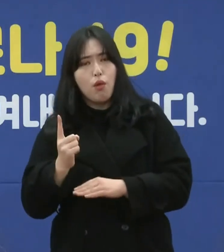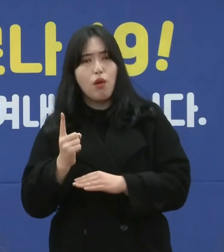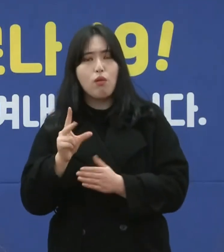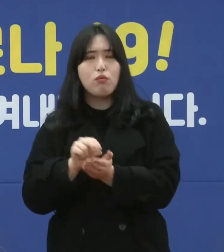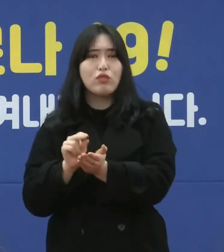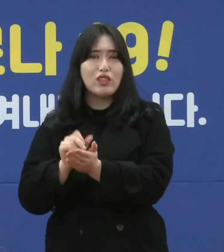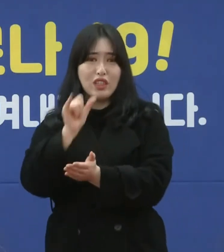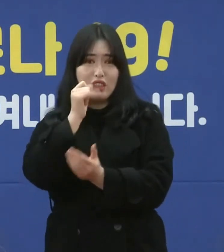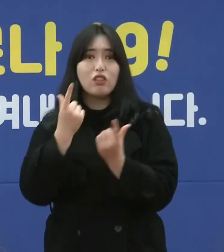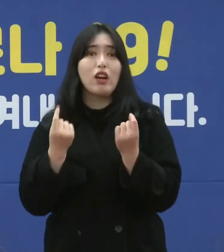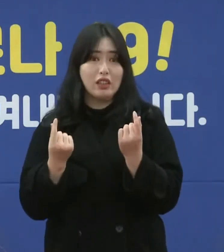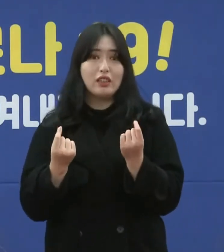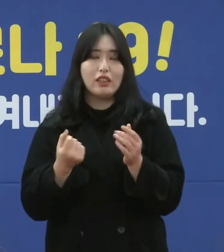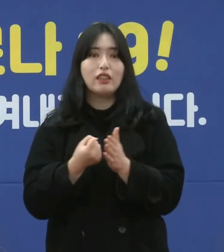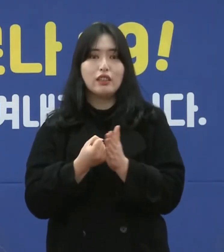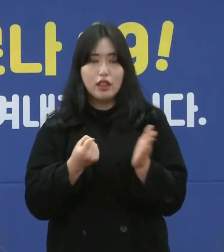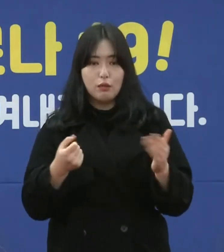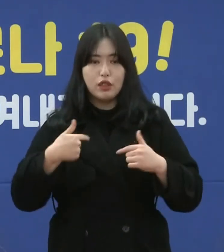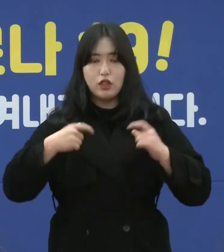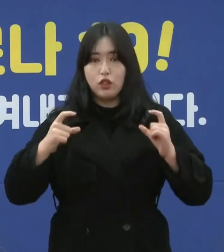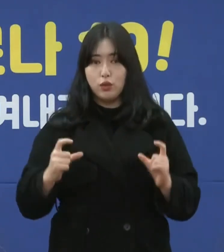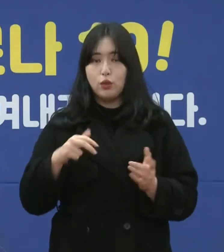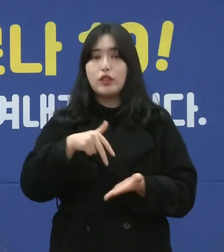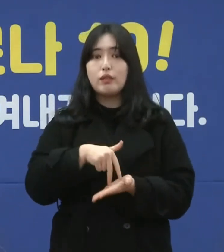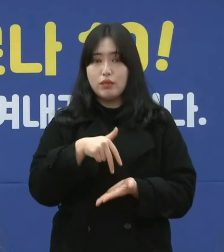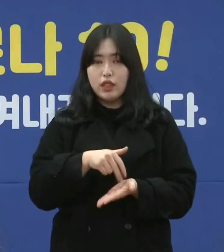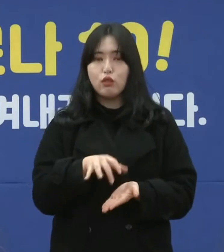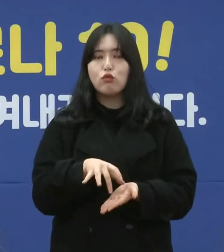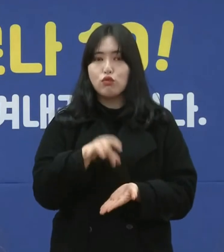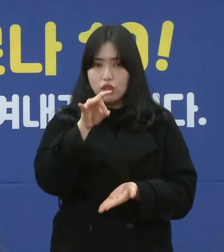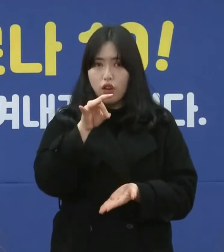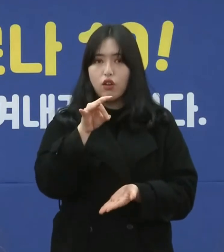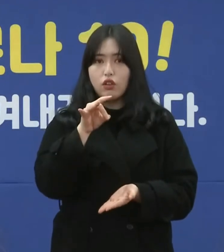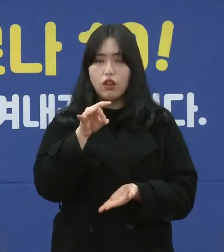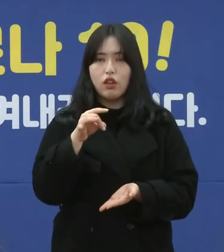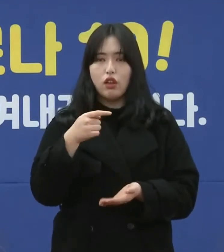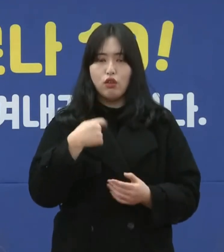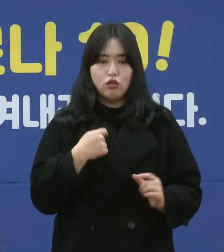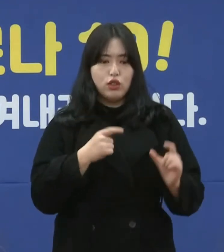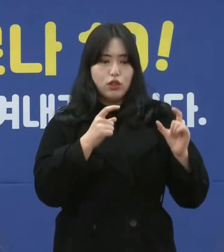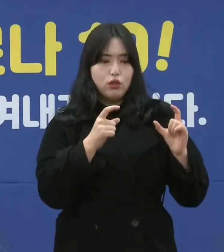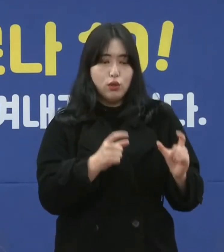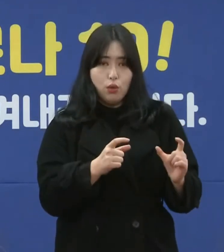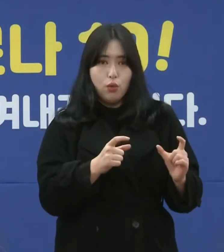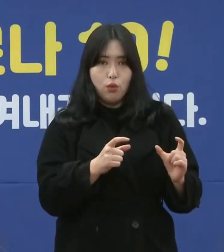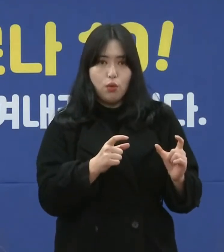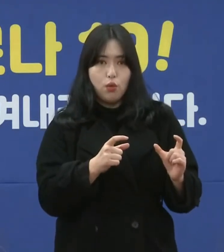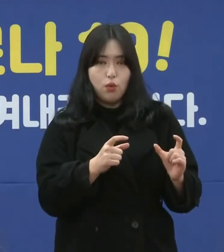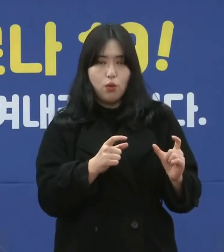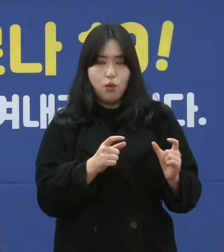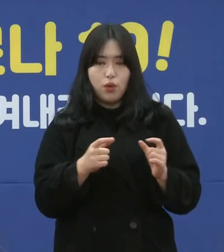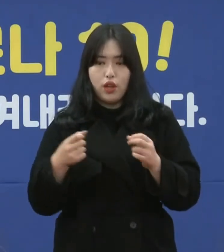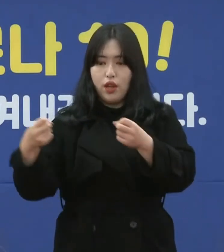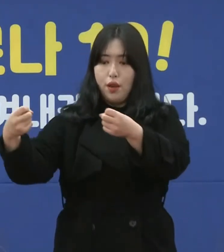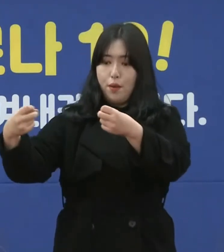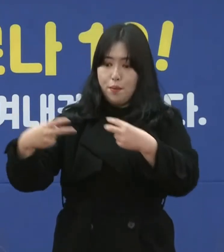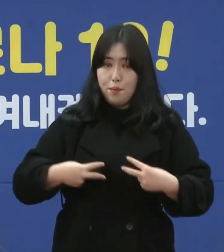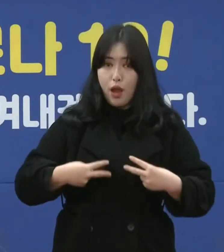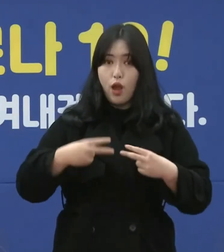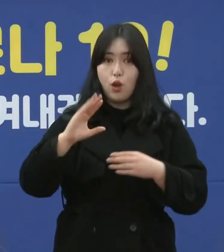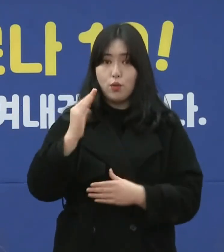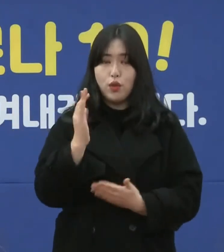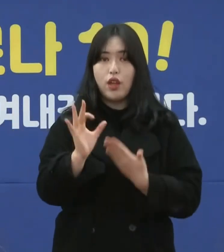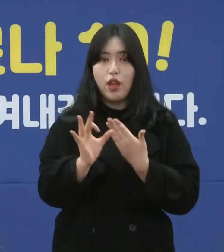그래서 우리 도는 일단 우리 도의 배송이 되면